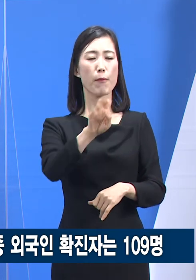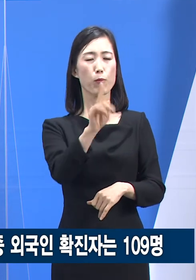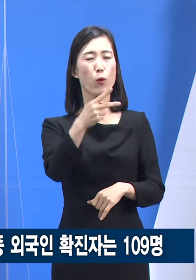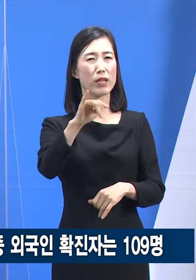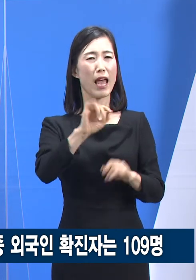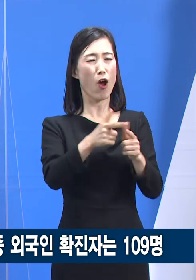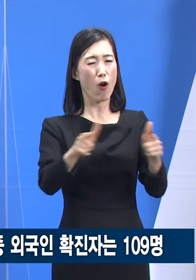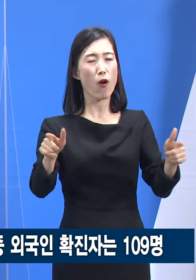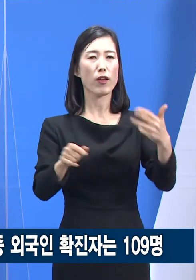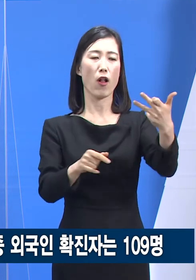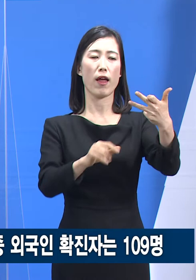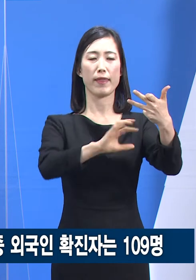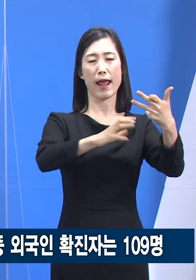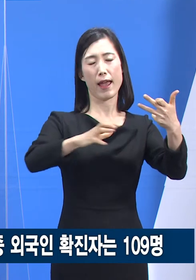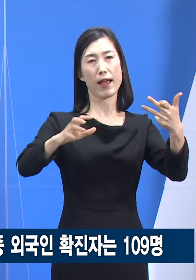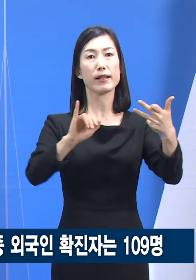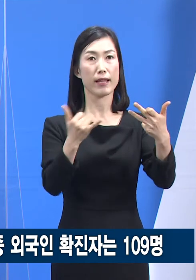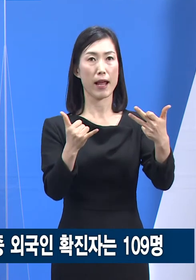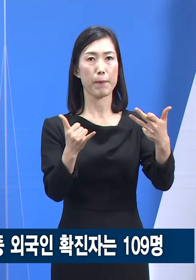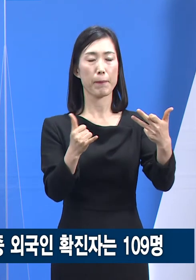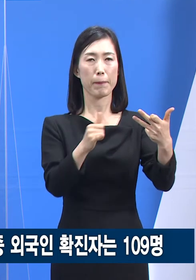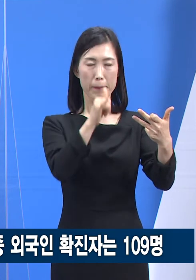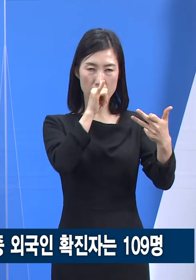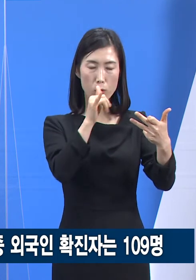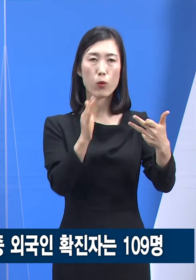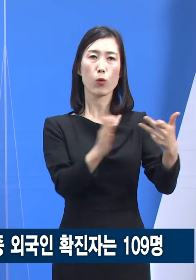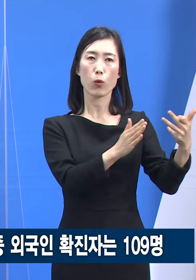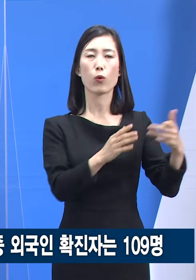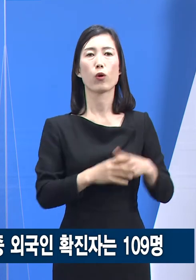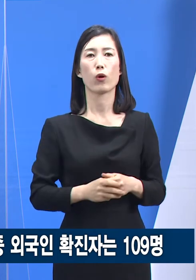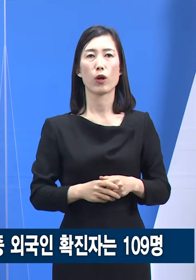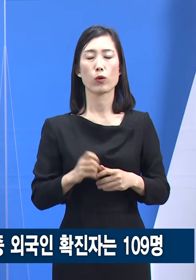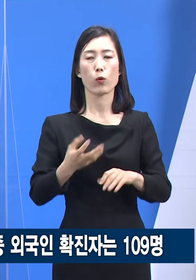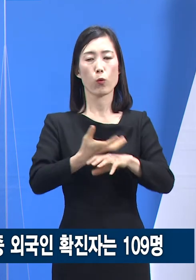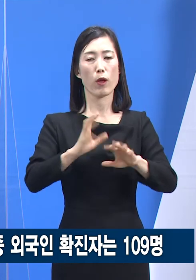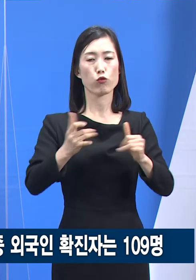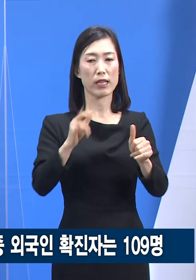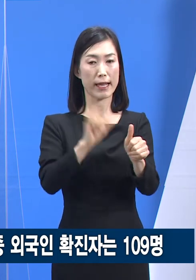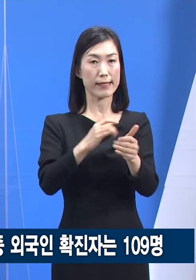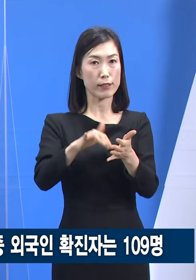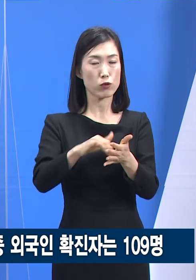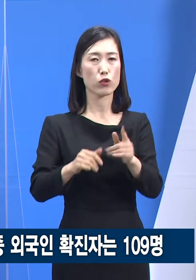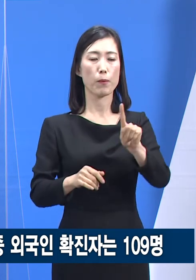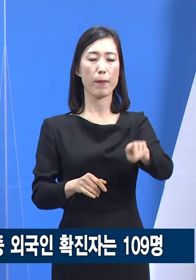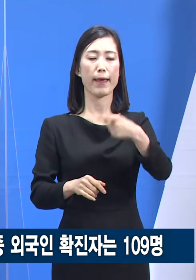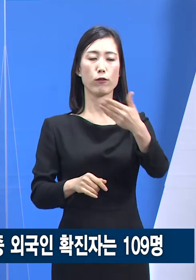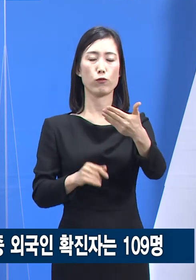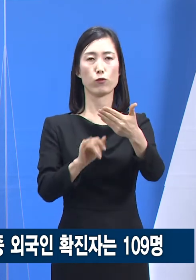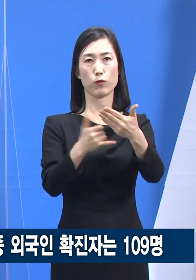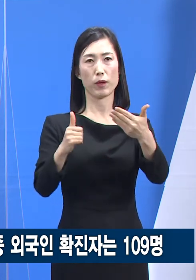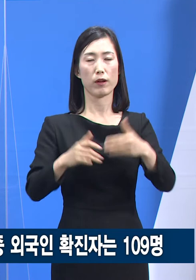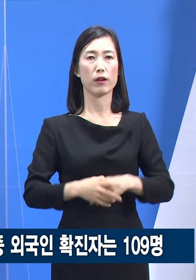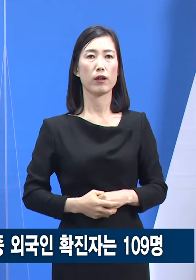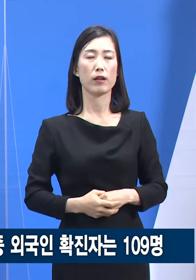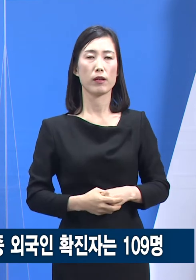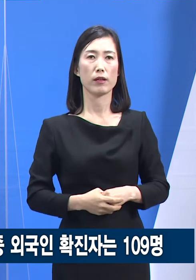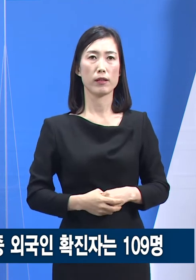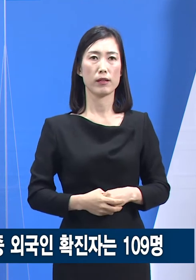18개 국에 해당되며 외국인 확진자는 109명입니다.